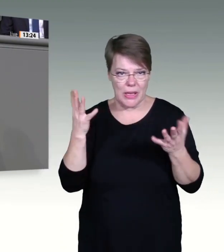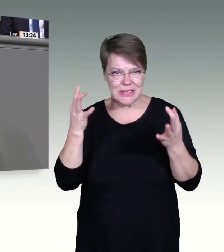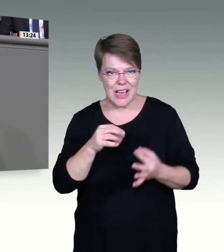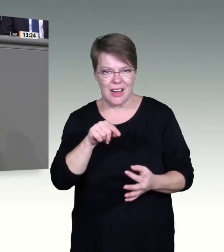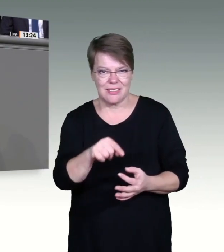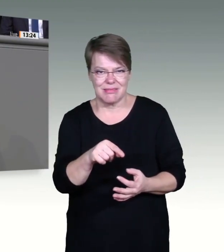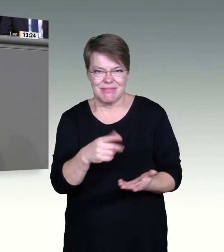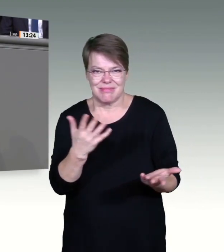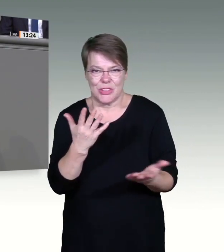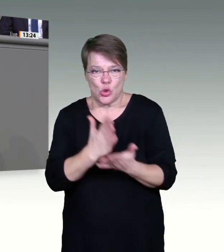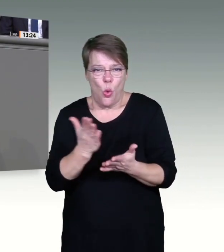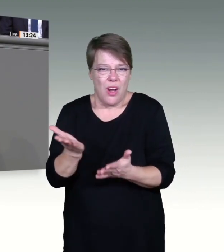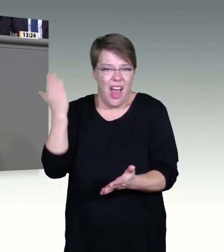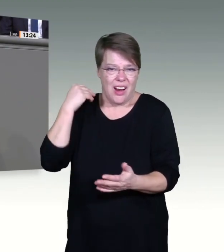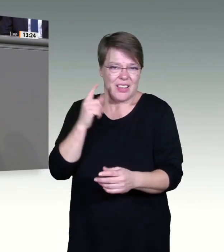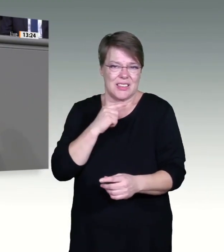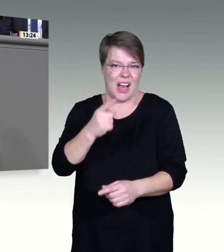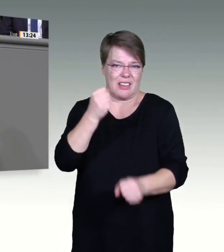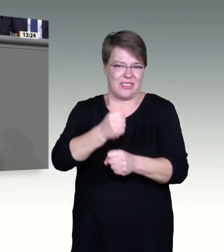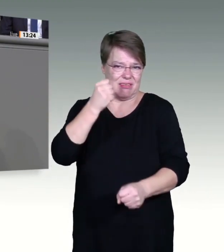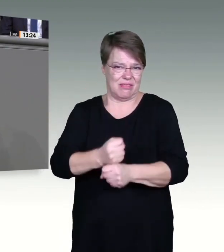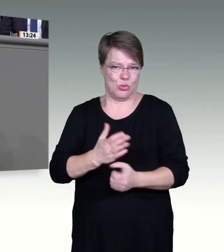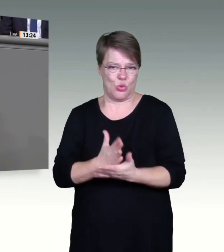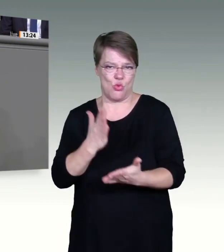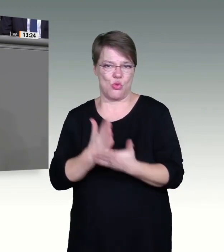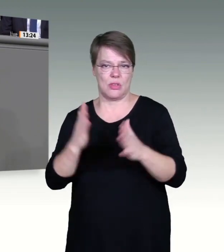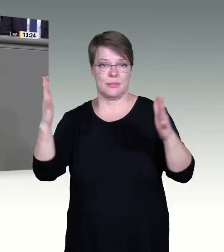diese Maßnahmen nicht herumkommen. Herzlichen Dank. Glück auf!